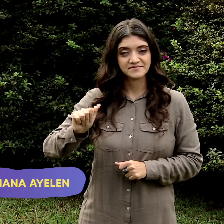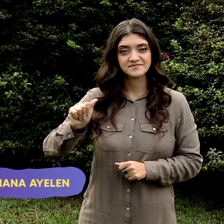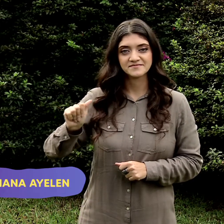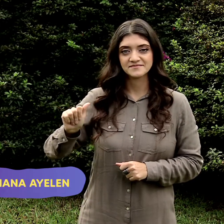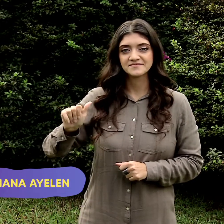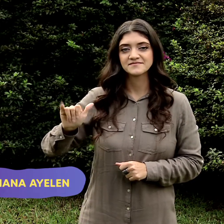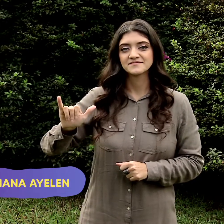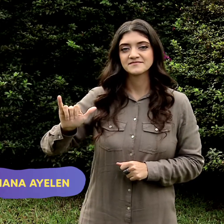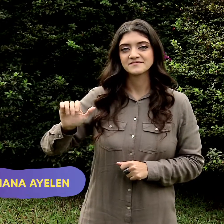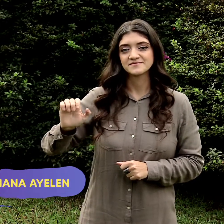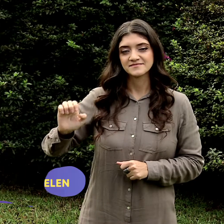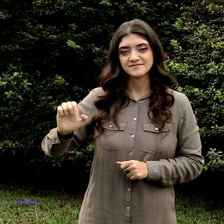Aiellen.